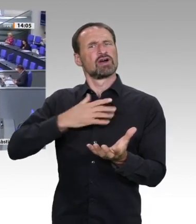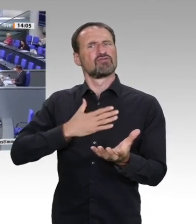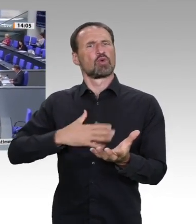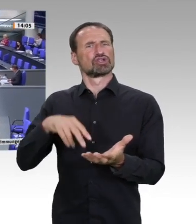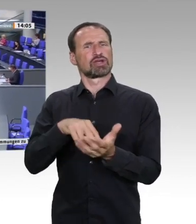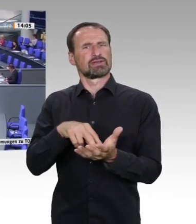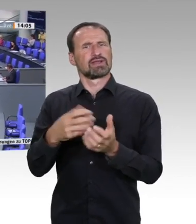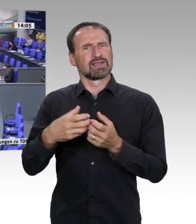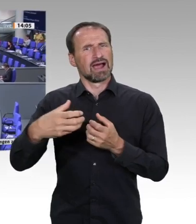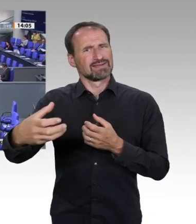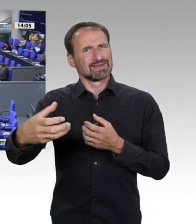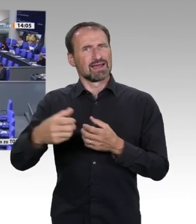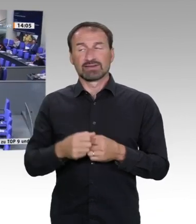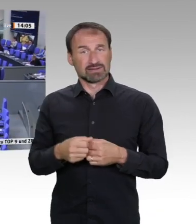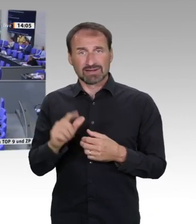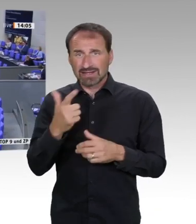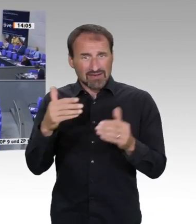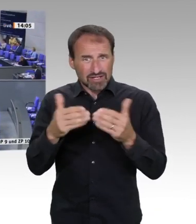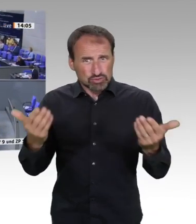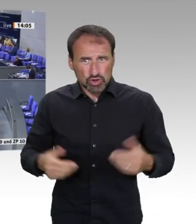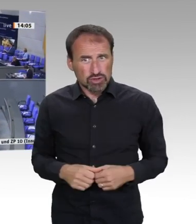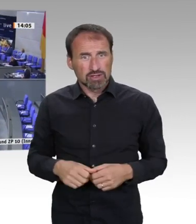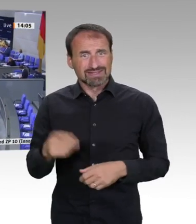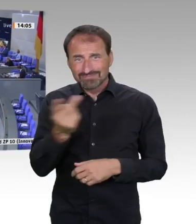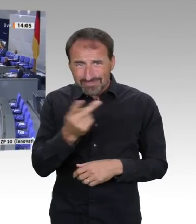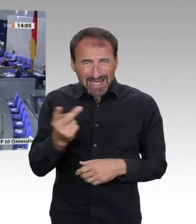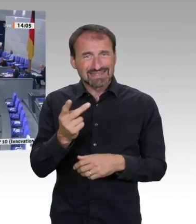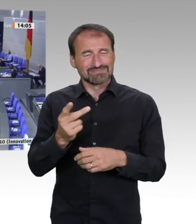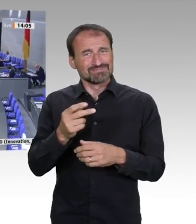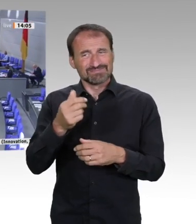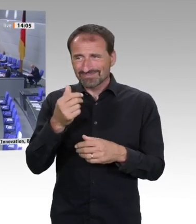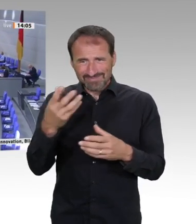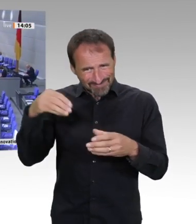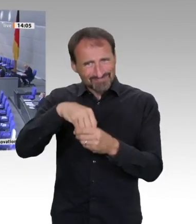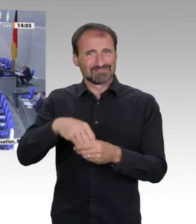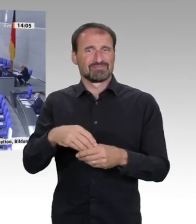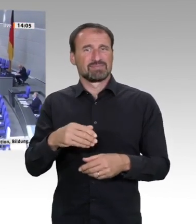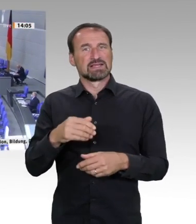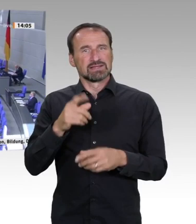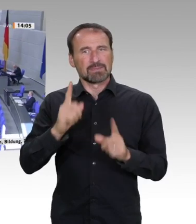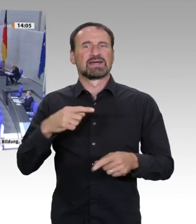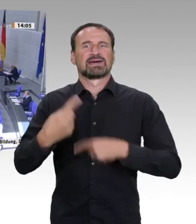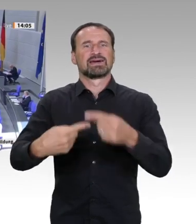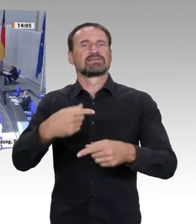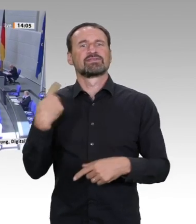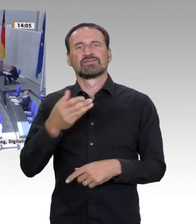Dankeschön. Herr Präsident! Werte Kolleginnen und Kollegen! Ganze